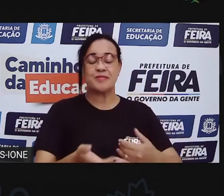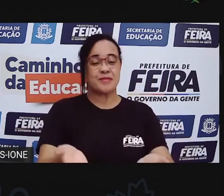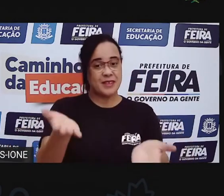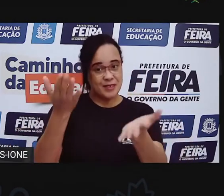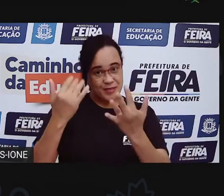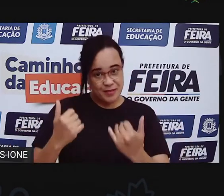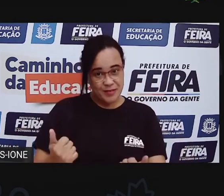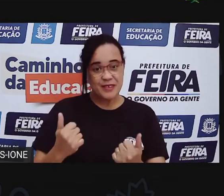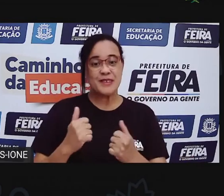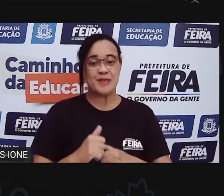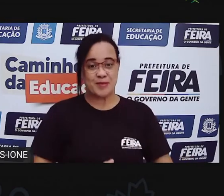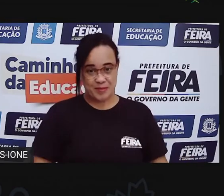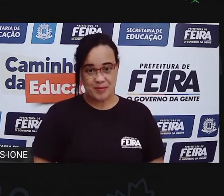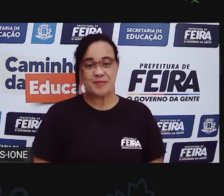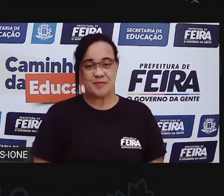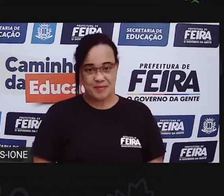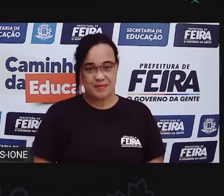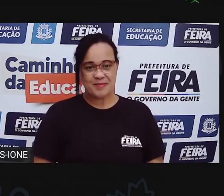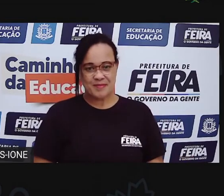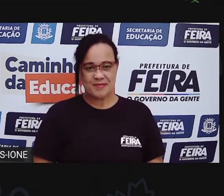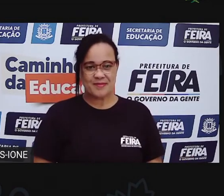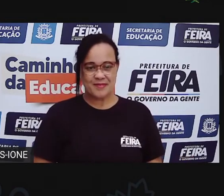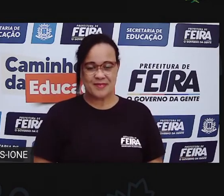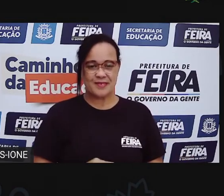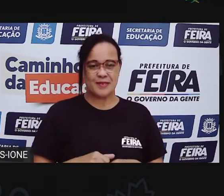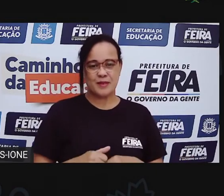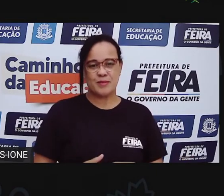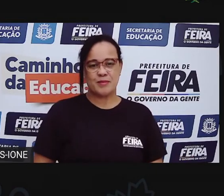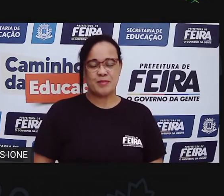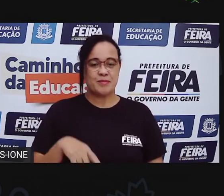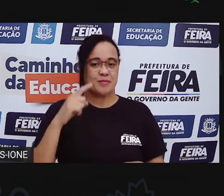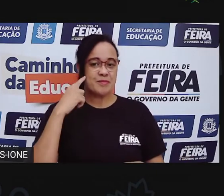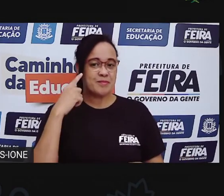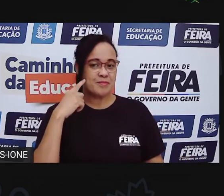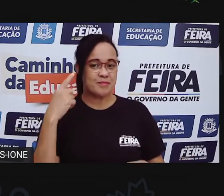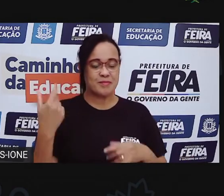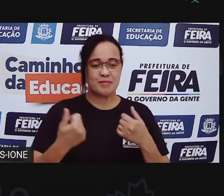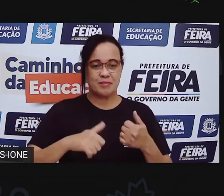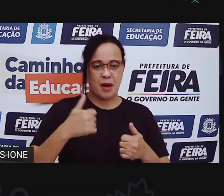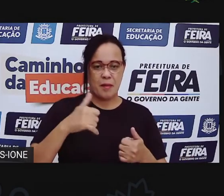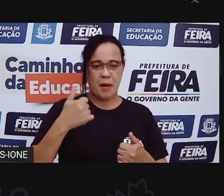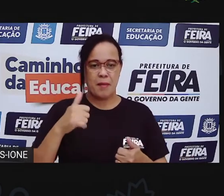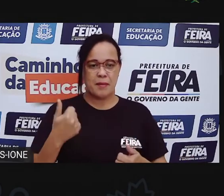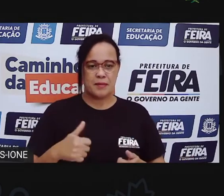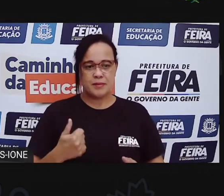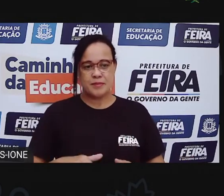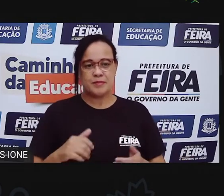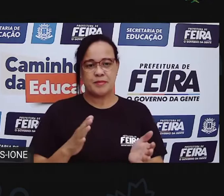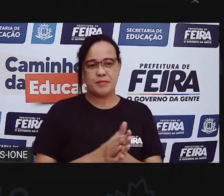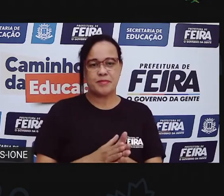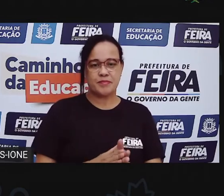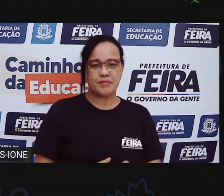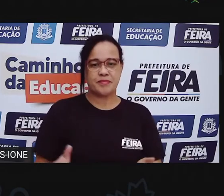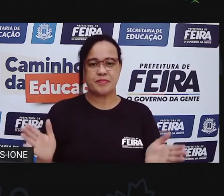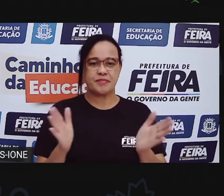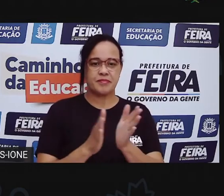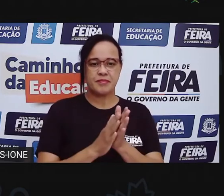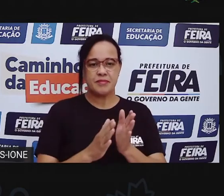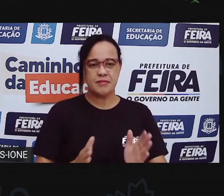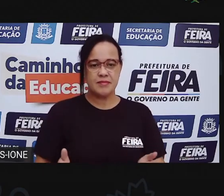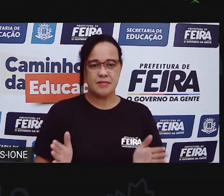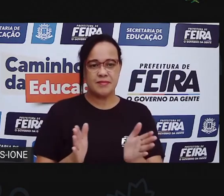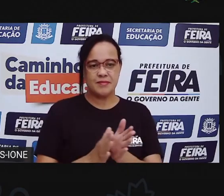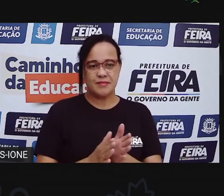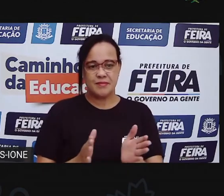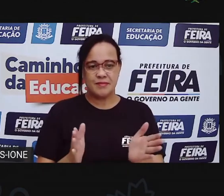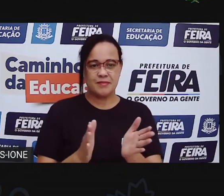lá! Vamos comigo? Vou sim! Vou tocar o meu pandeiro. E você bate palco, tá certo? Pode deixar. Minha mão tá preparada. Ó!